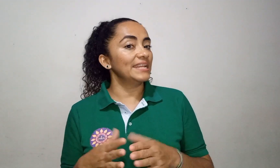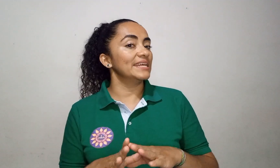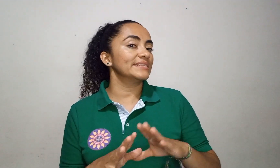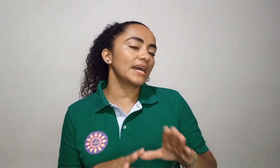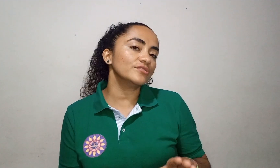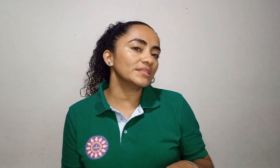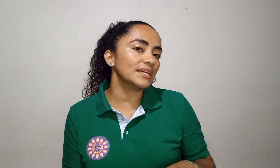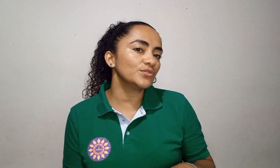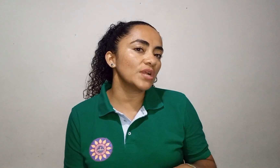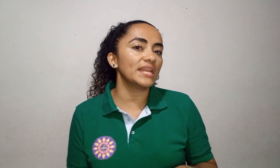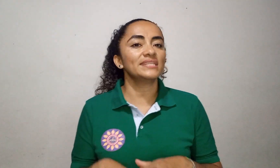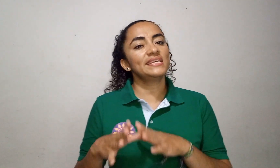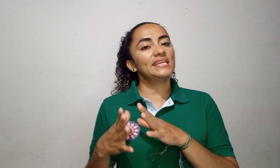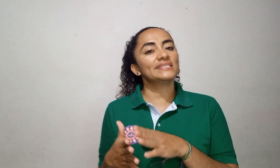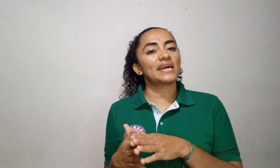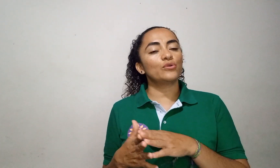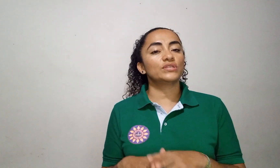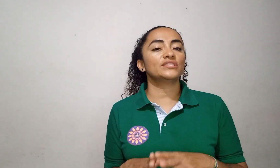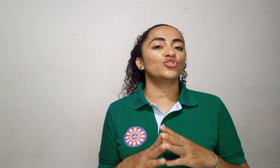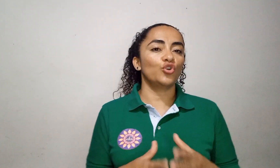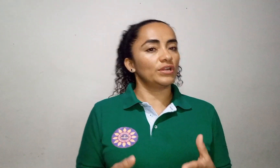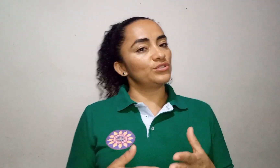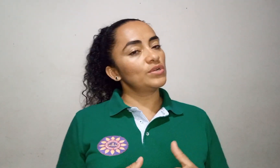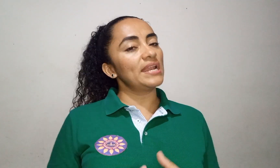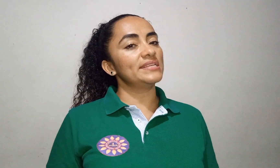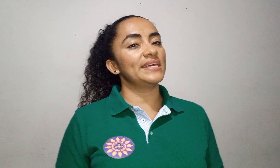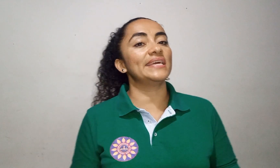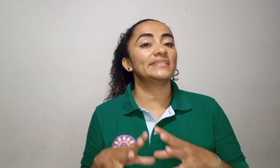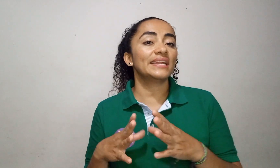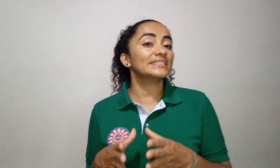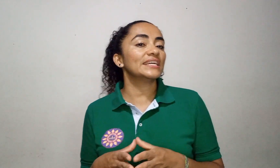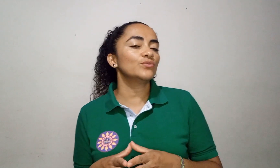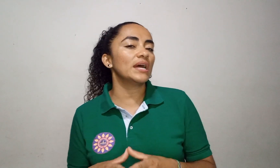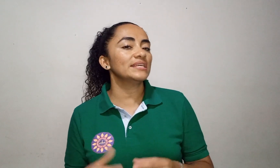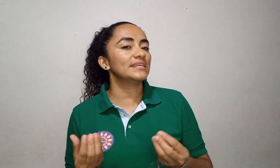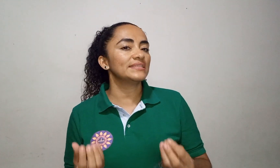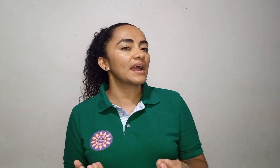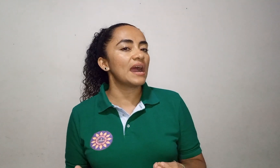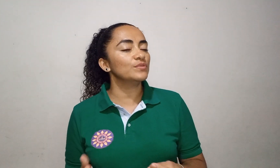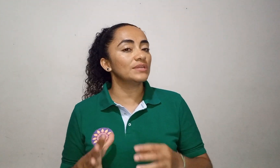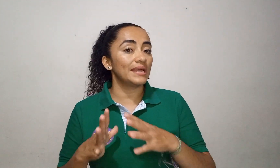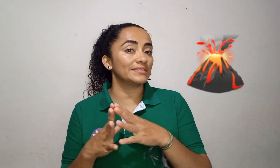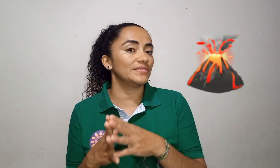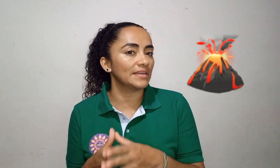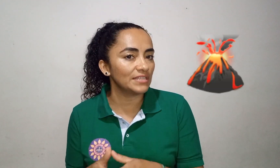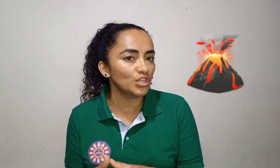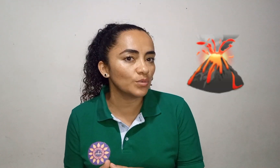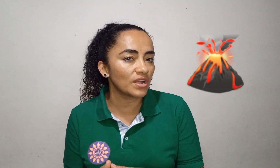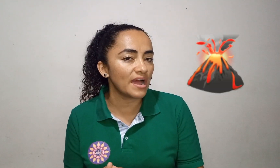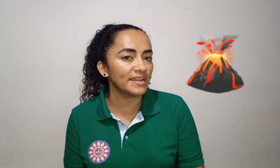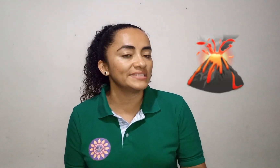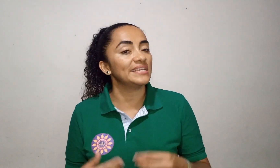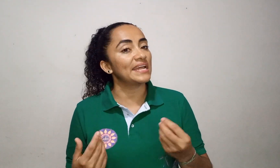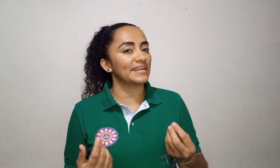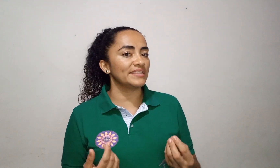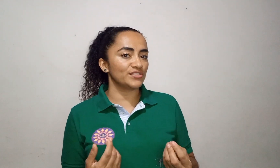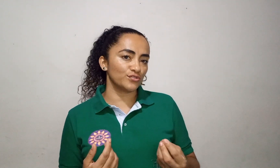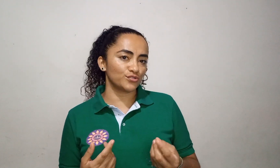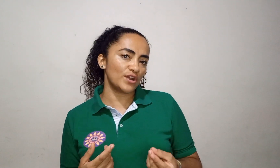las causas naturales y las causas no naturales. Entre las naturales destacamos la actividad de los volcanes y la radiación solar,